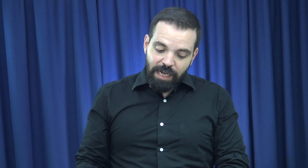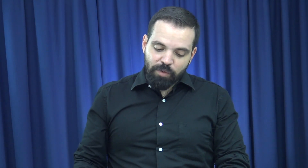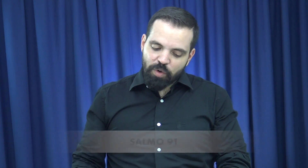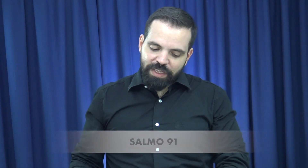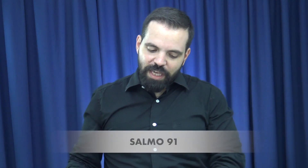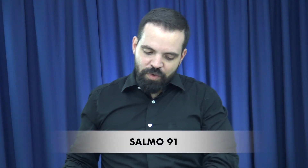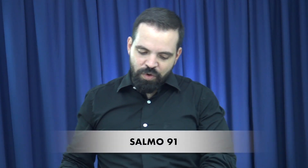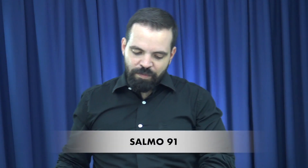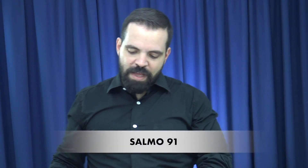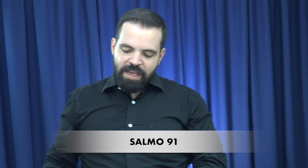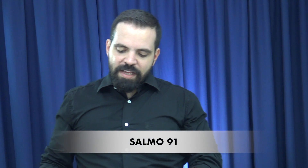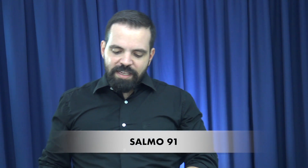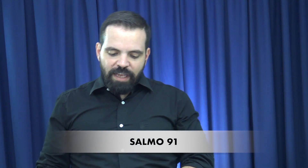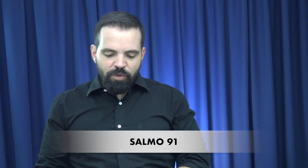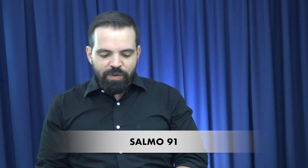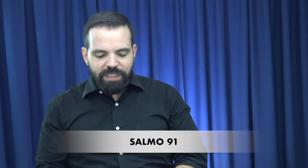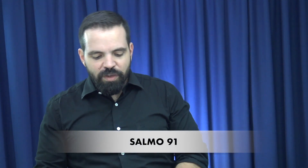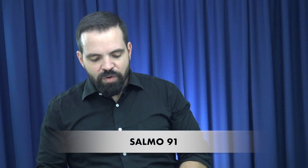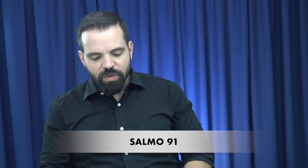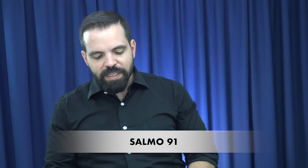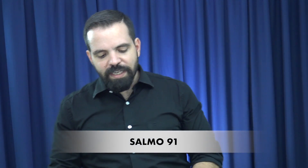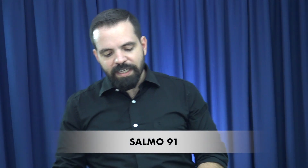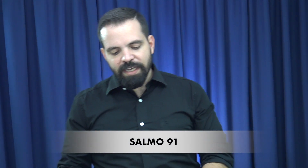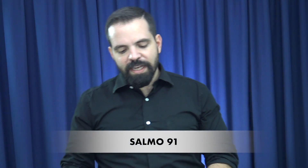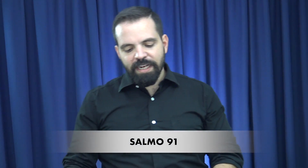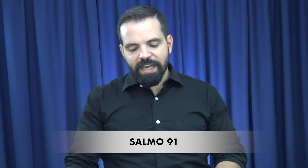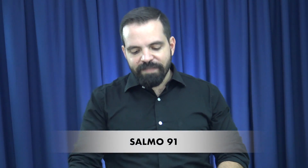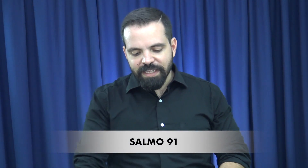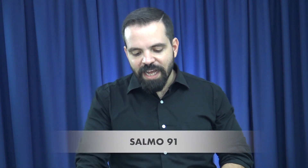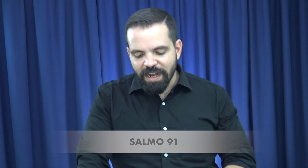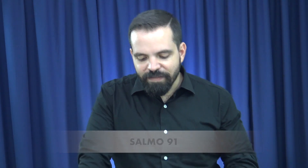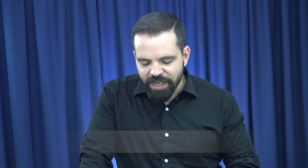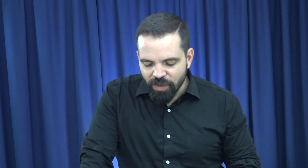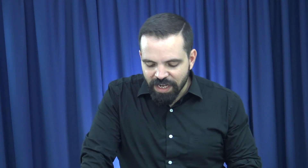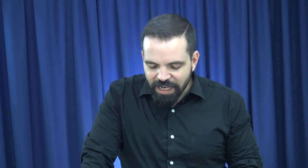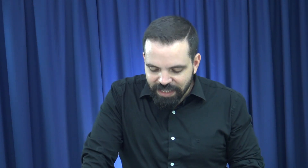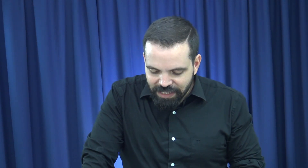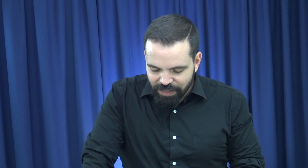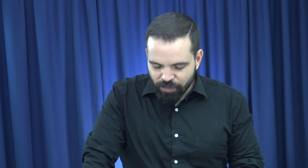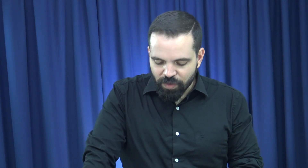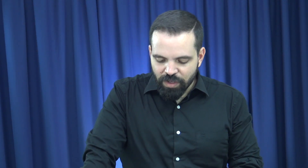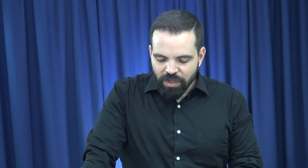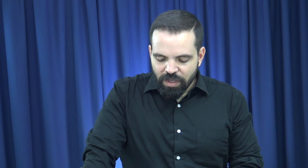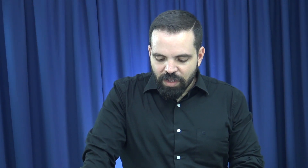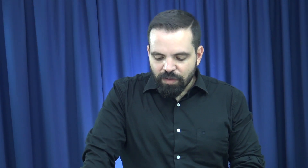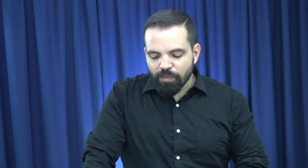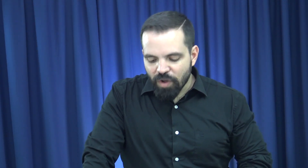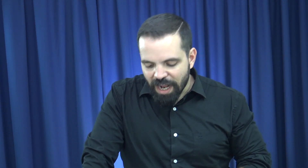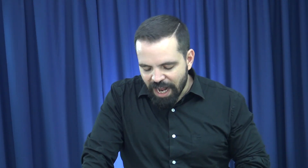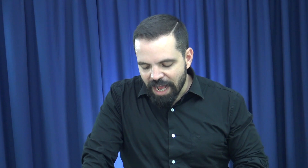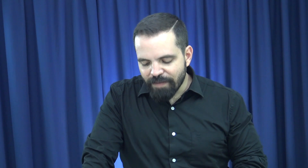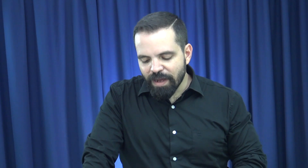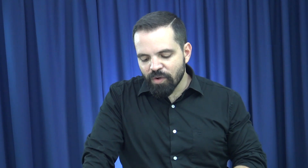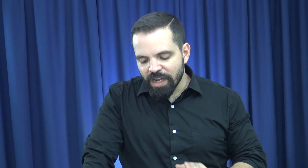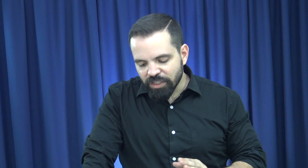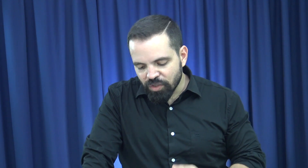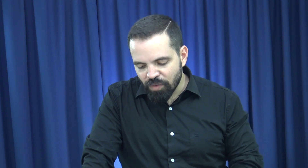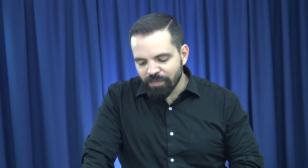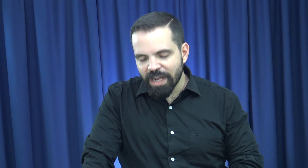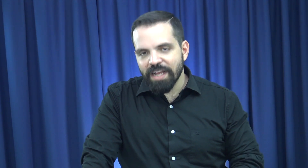Salmo 91. Y el Salmo 91 dice que el que habita al abrigo del Altísimo morará bajo la sombra